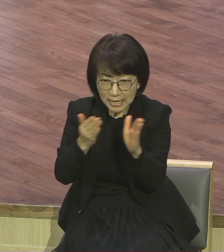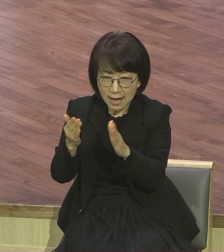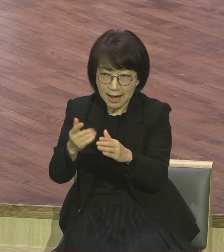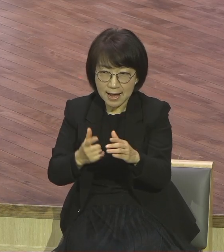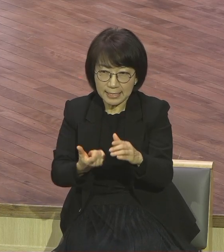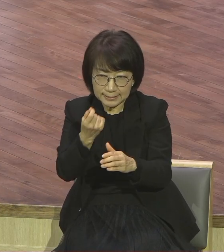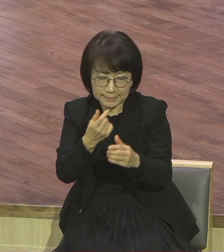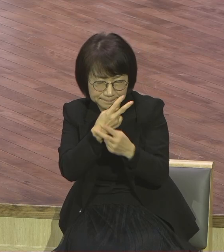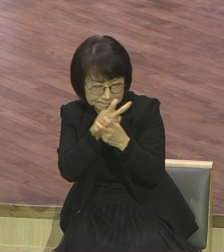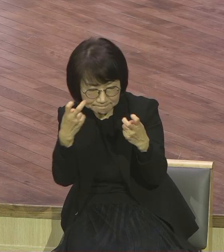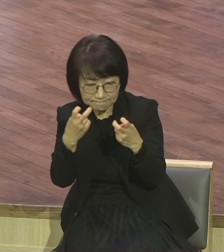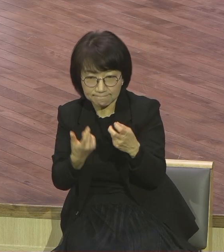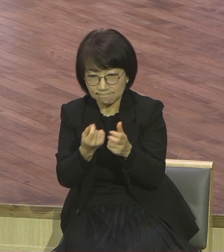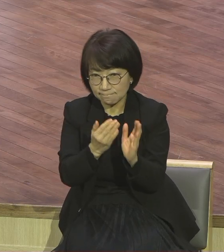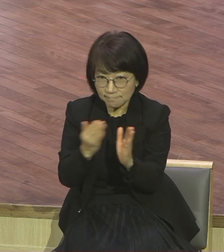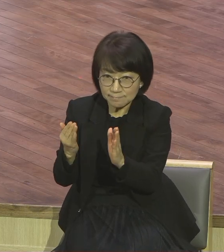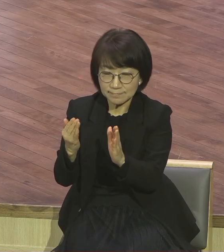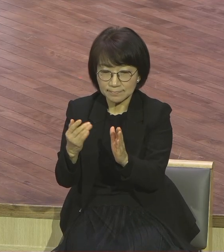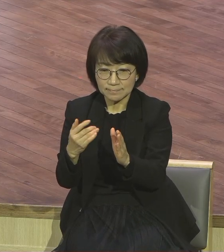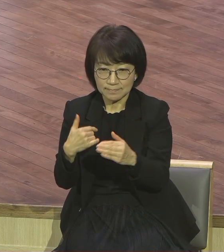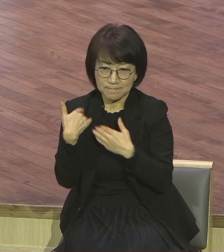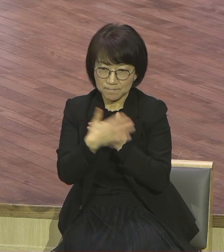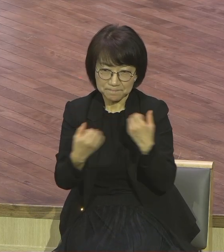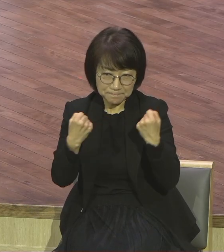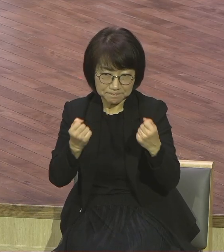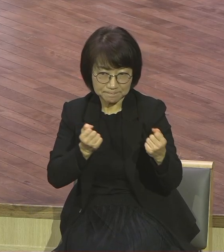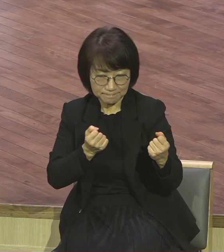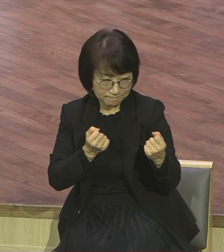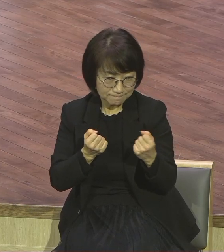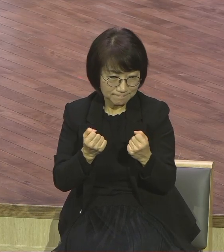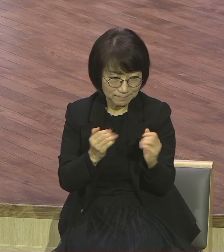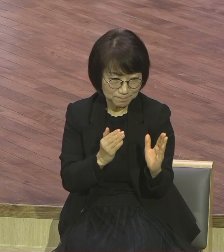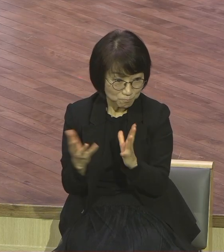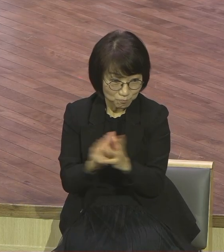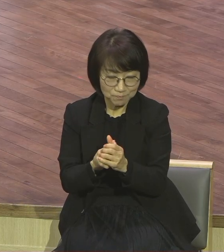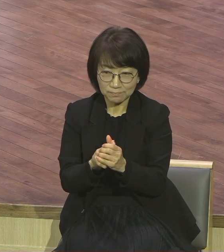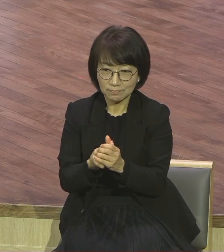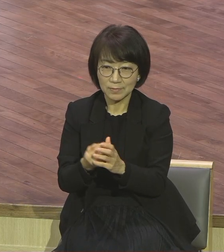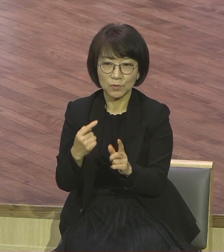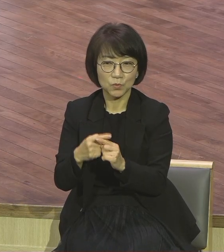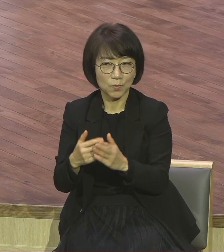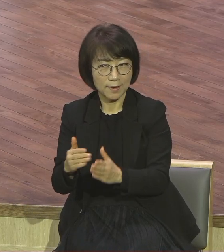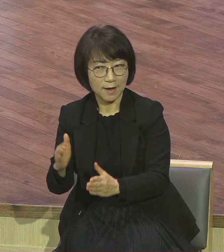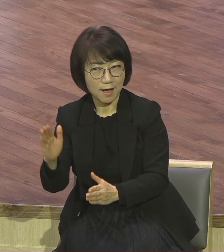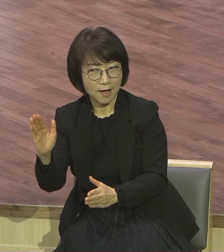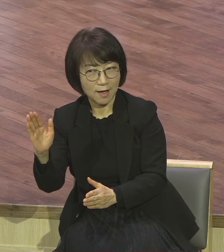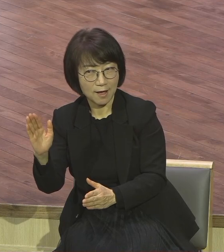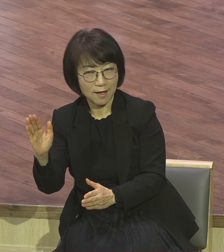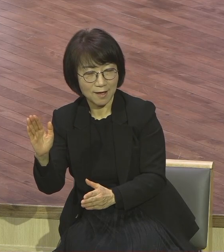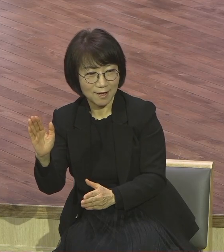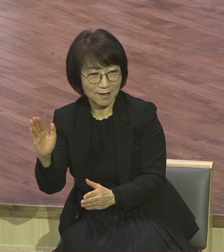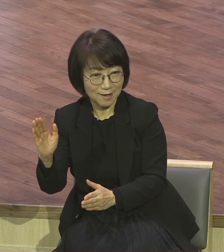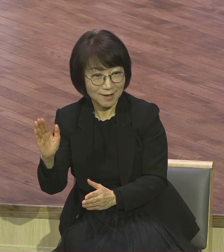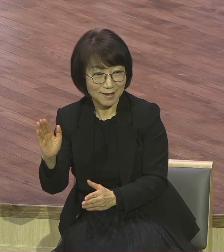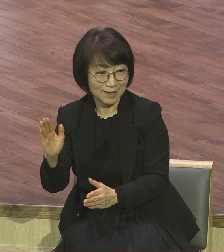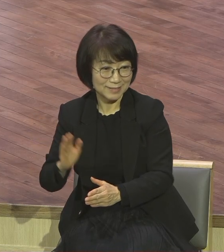일찍 일어나서 딱 컨디션 조정해서 그렇게 해서 쫙 교회로 가자 하고 여러분이